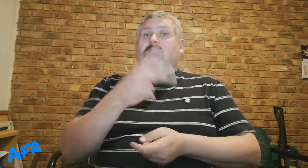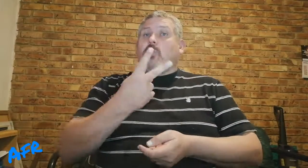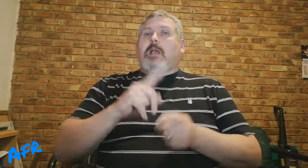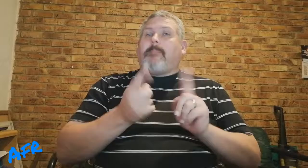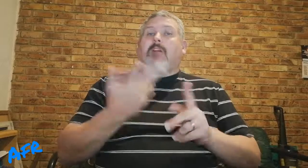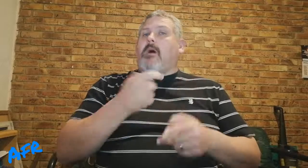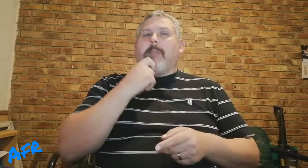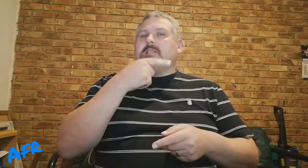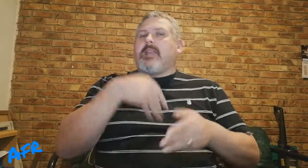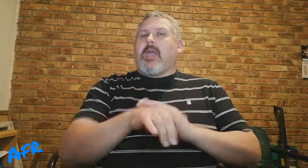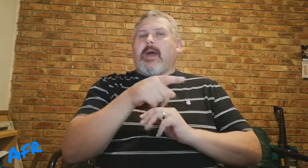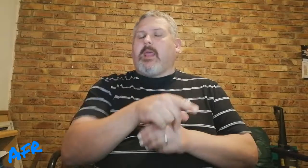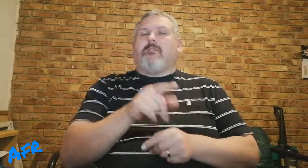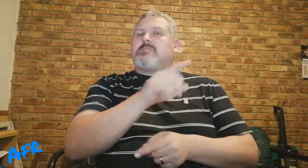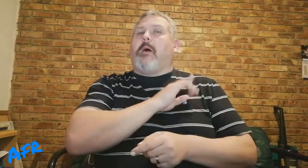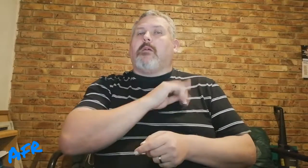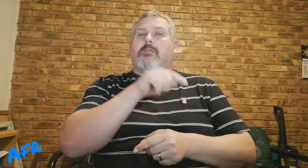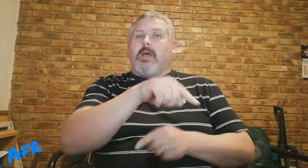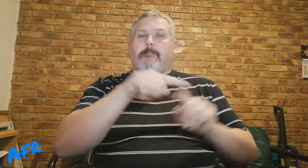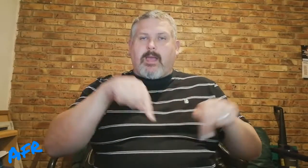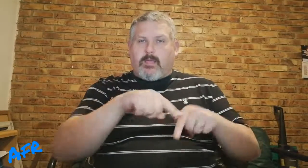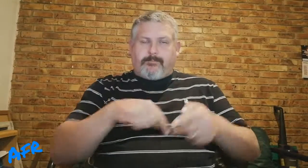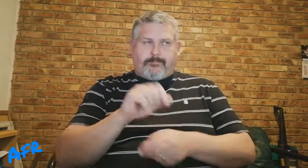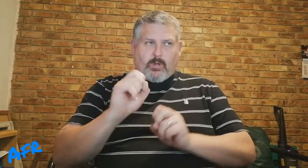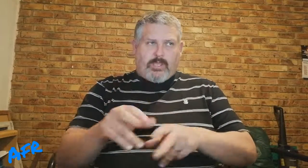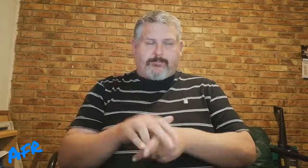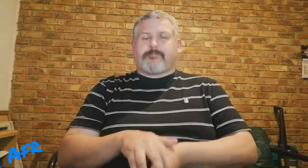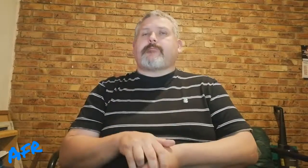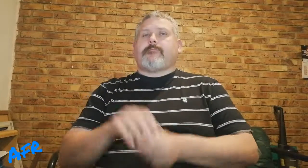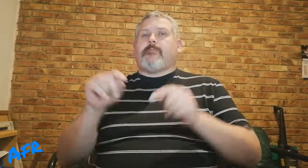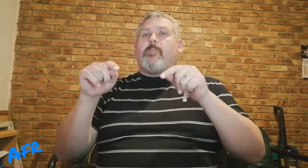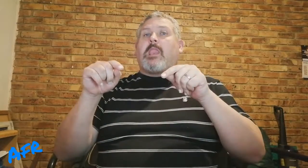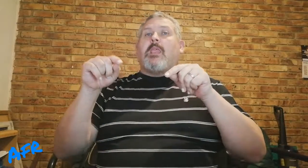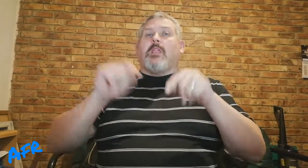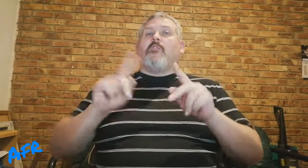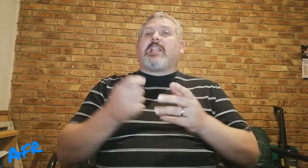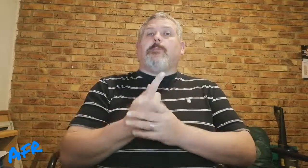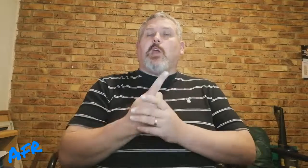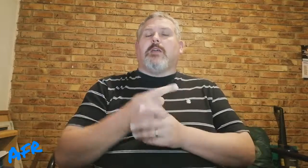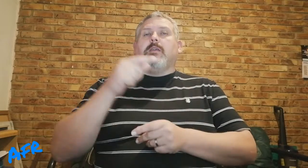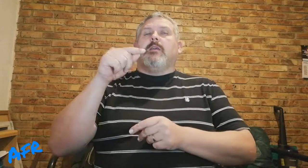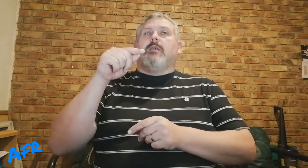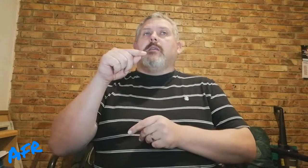En dit was ook die plek waar mense nie gegaan het, en was bang vir die plekke. Ok. Nou, wat gebeur?